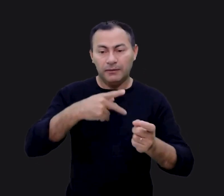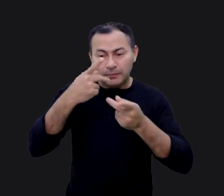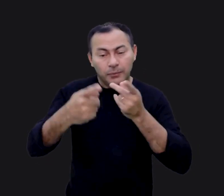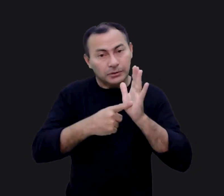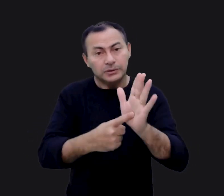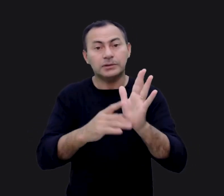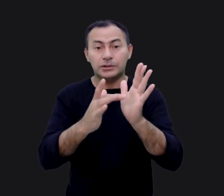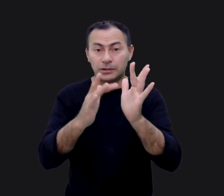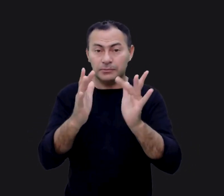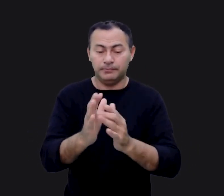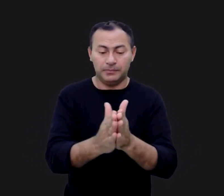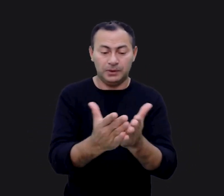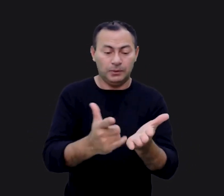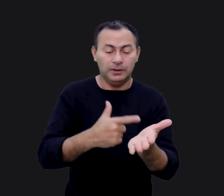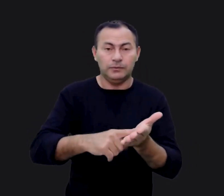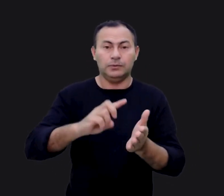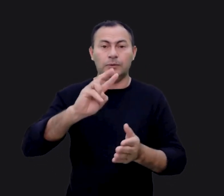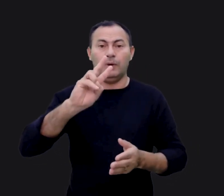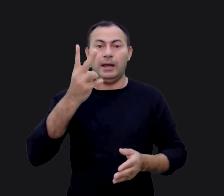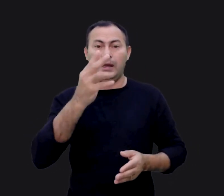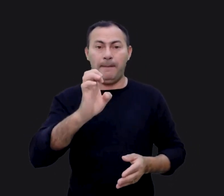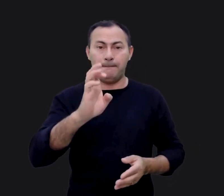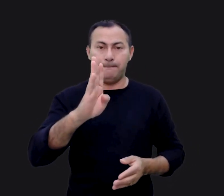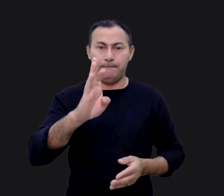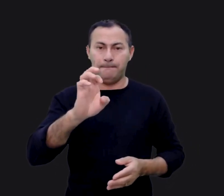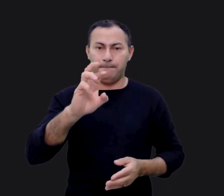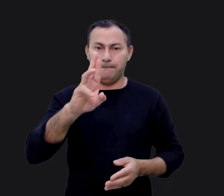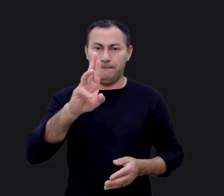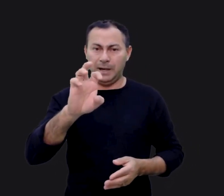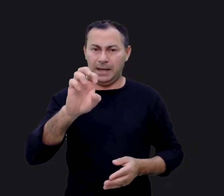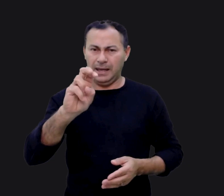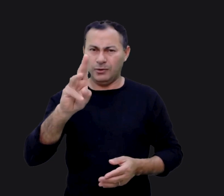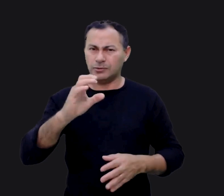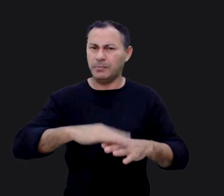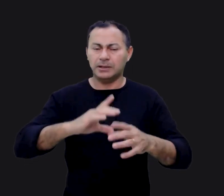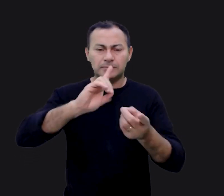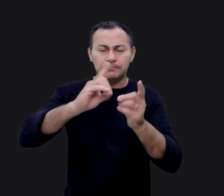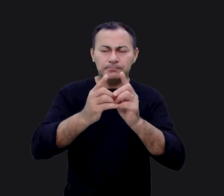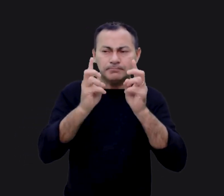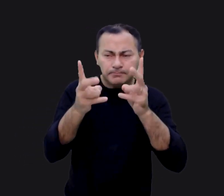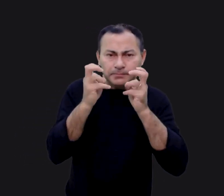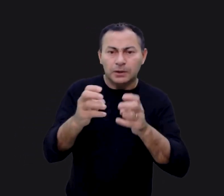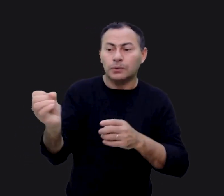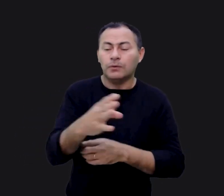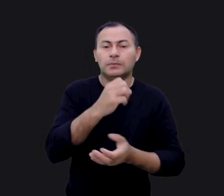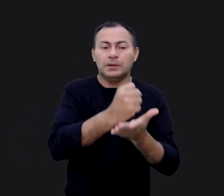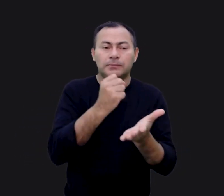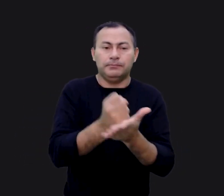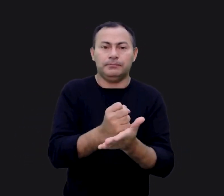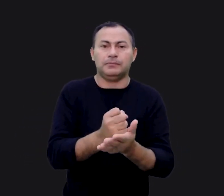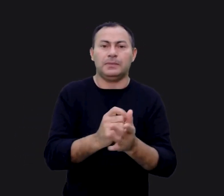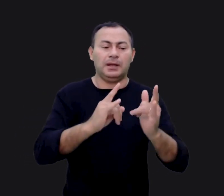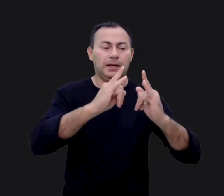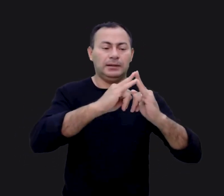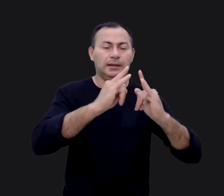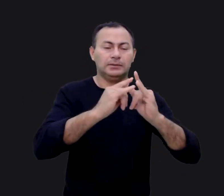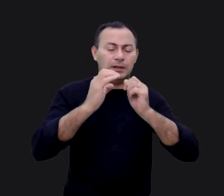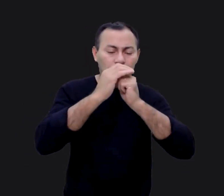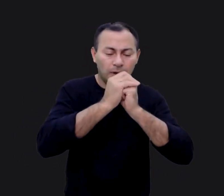Jesus. No livro de Hebreus nós temos alguma coisa que é talvez a mais dinâmica observação do Novo Testamento sobre a tenda de